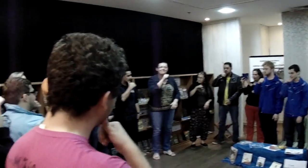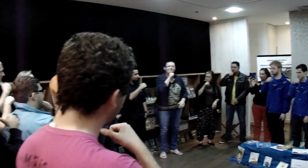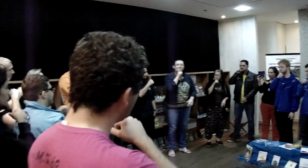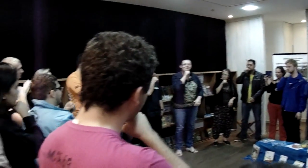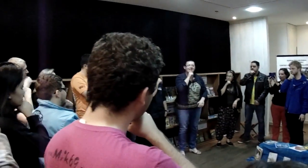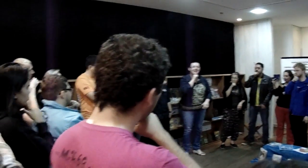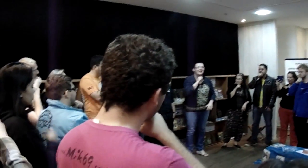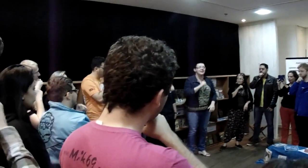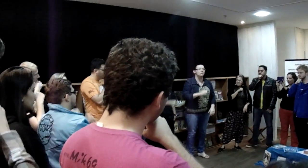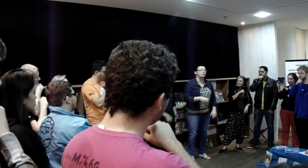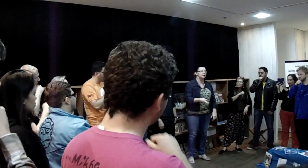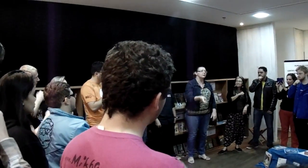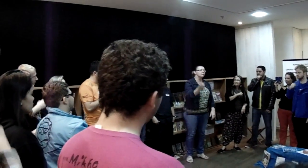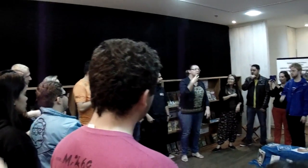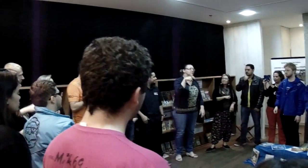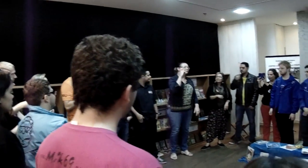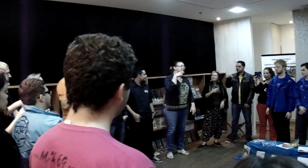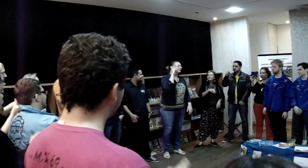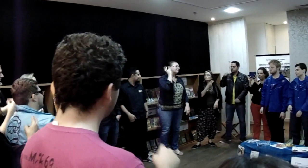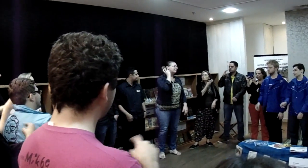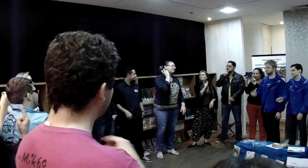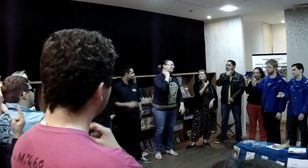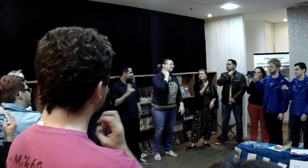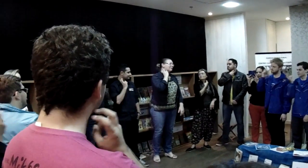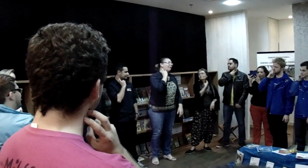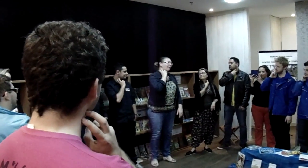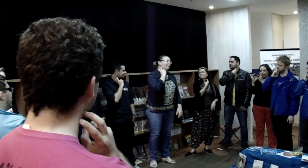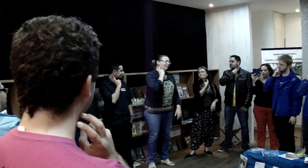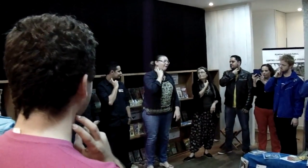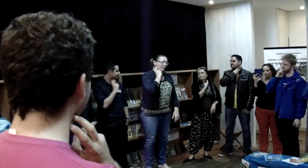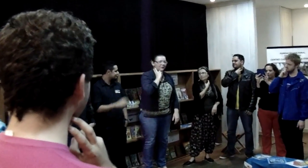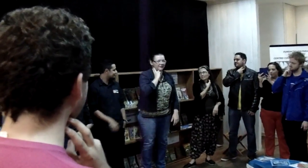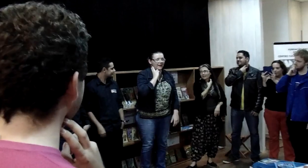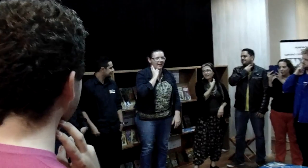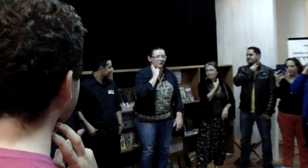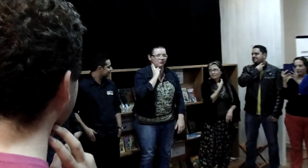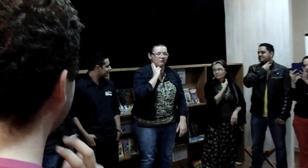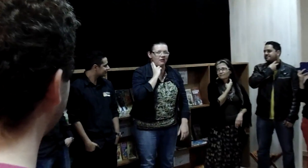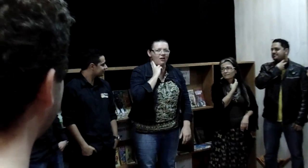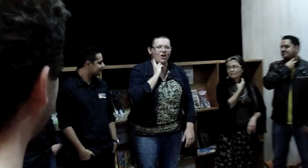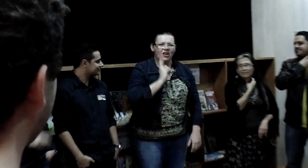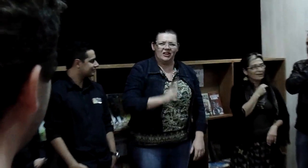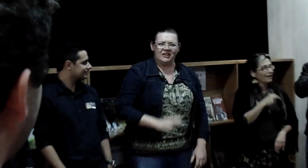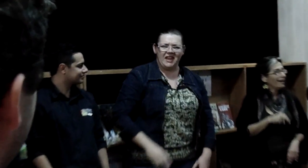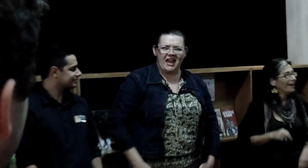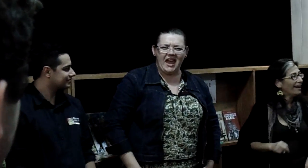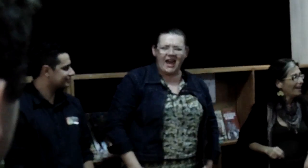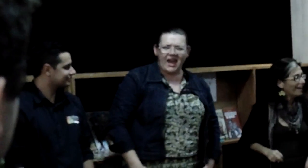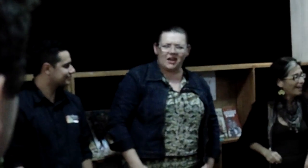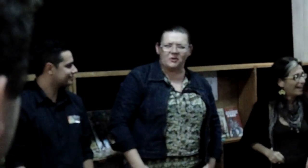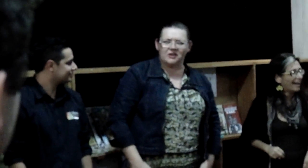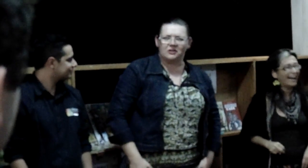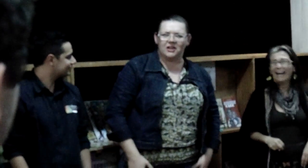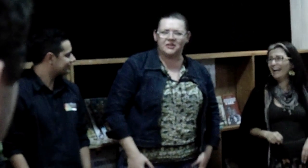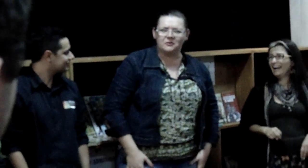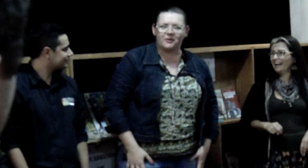Que engoliu um... Morcego, o nego engoliu um